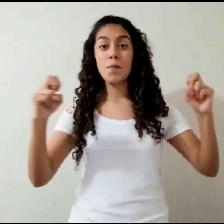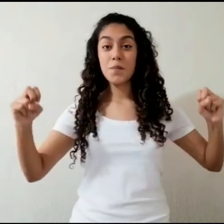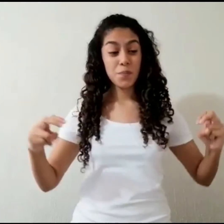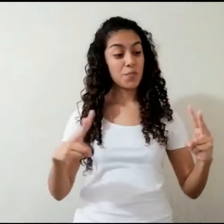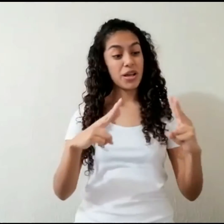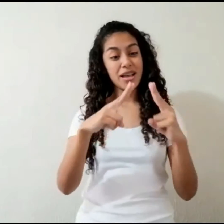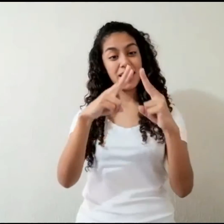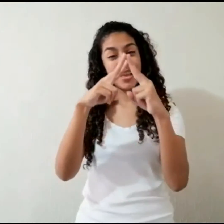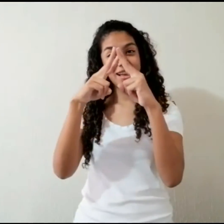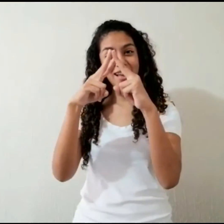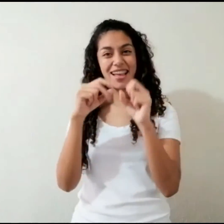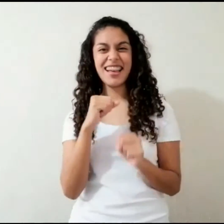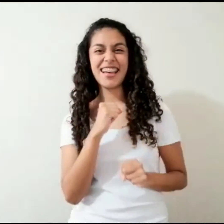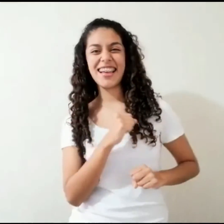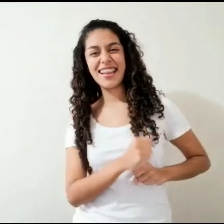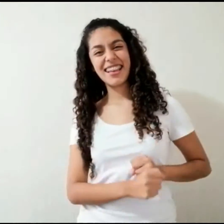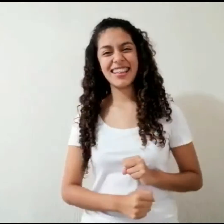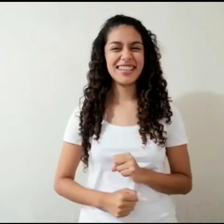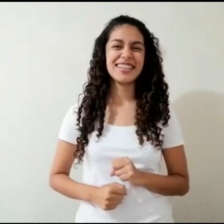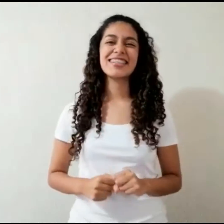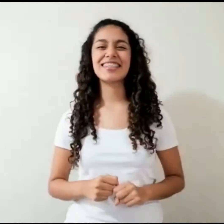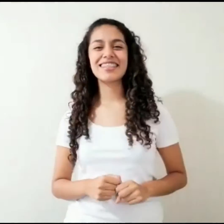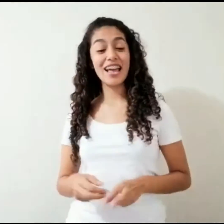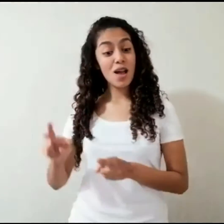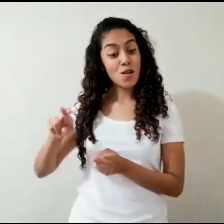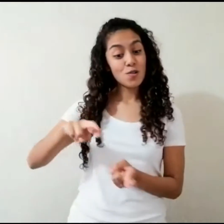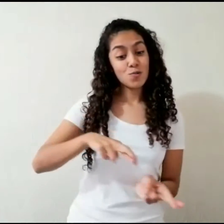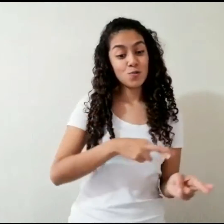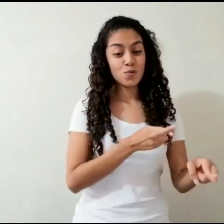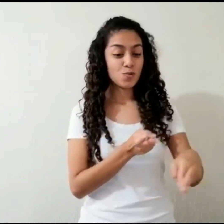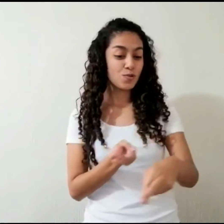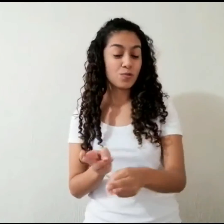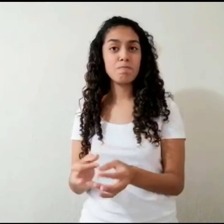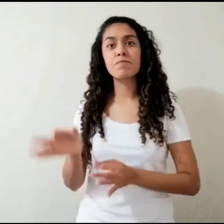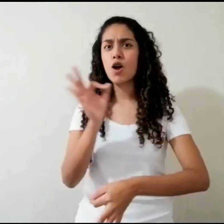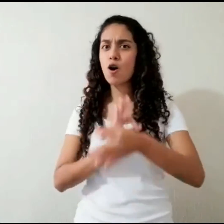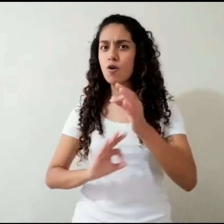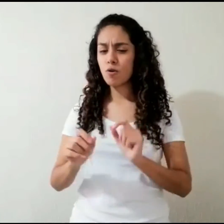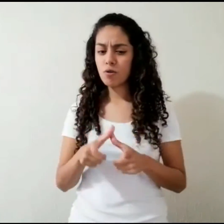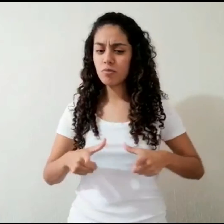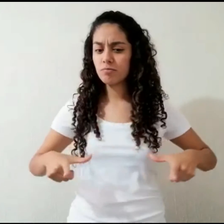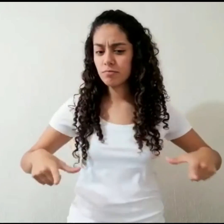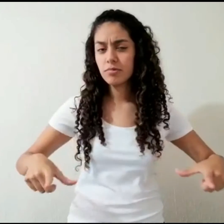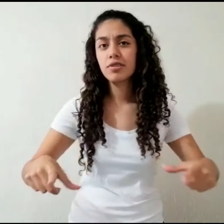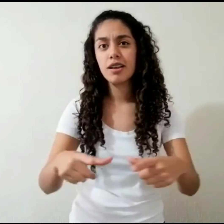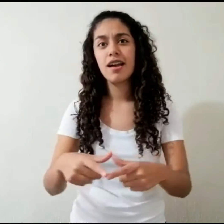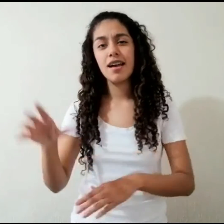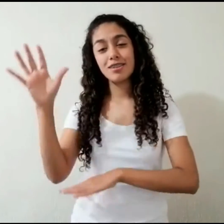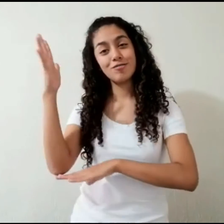un volcán Los ríos o lagunas naturales